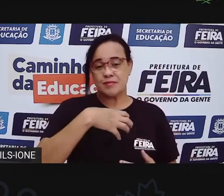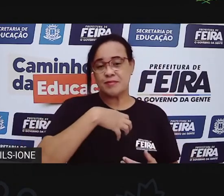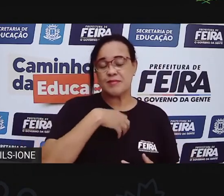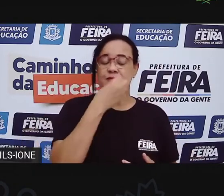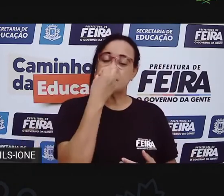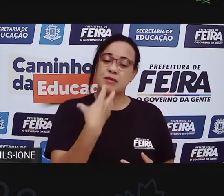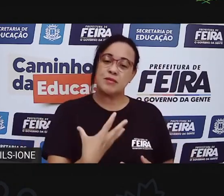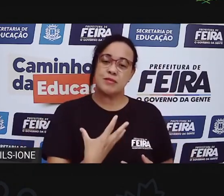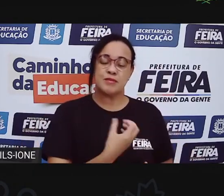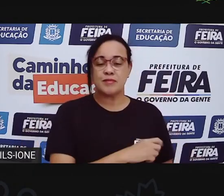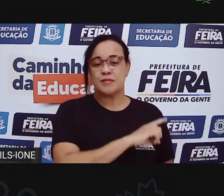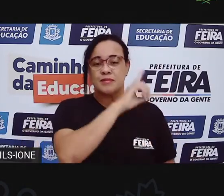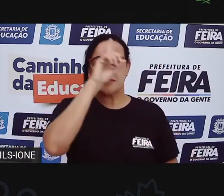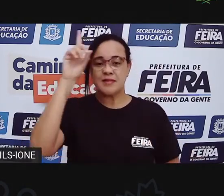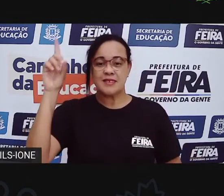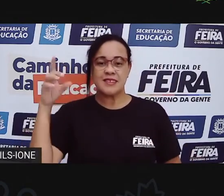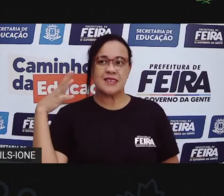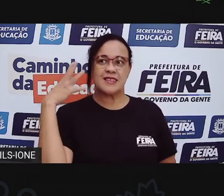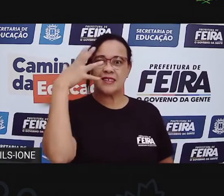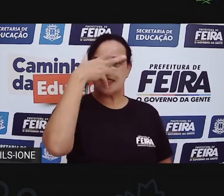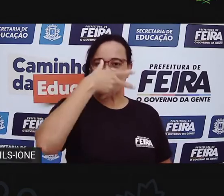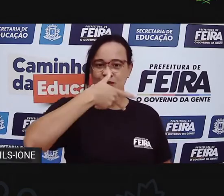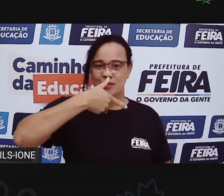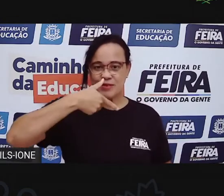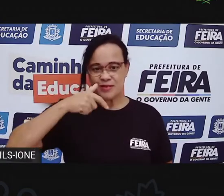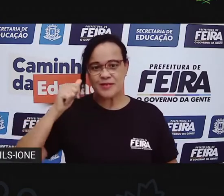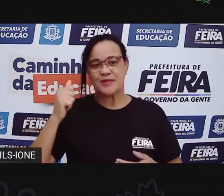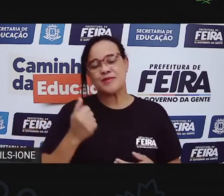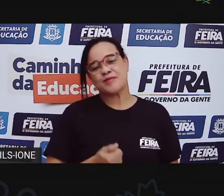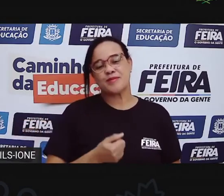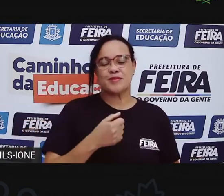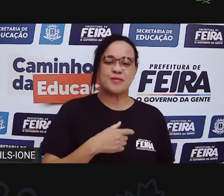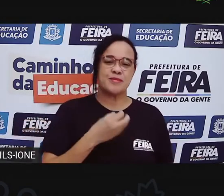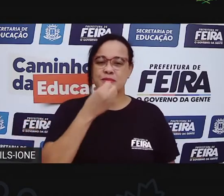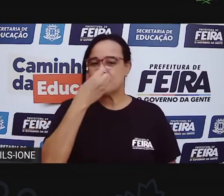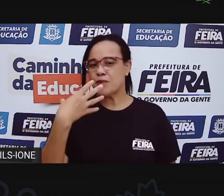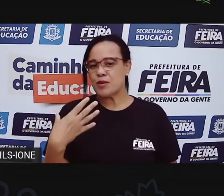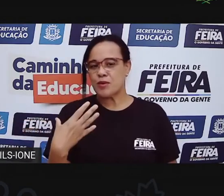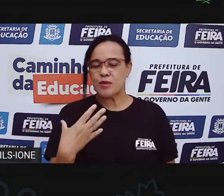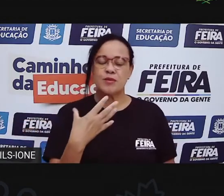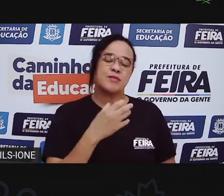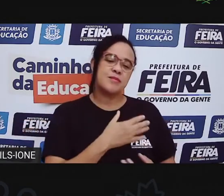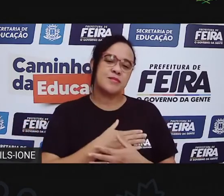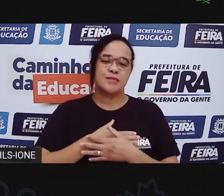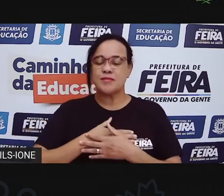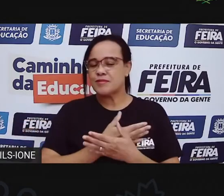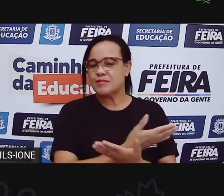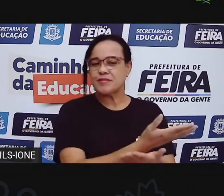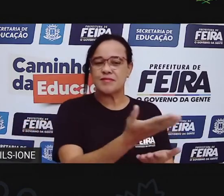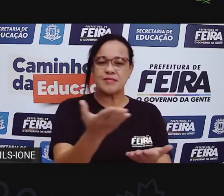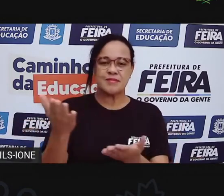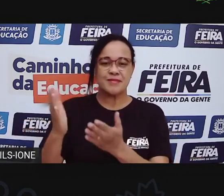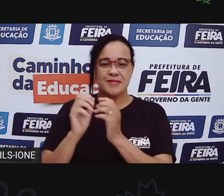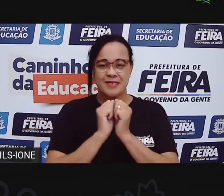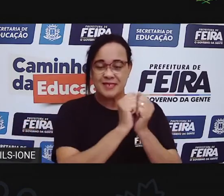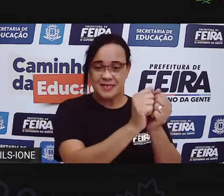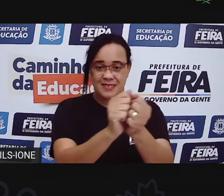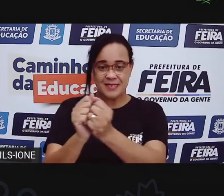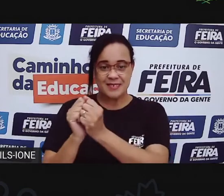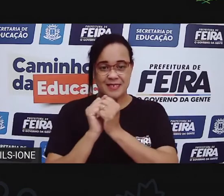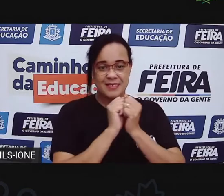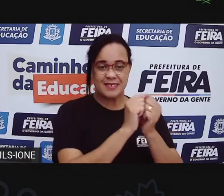Hoje o dia está lindo, como é bom estar com vocês.